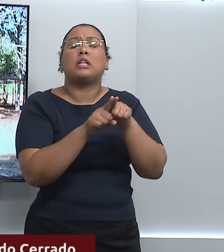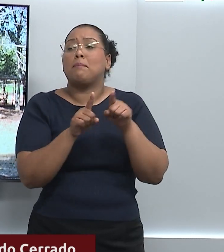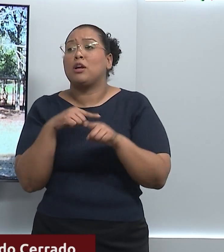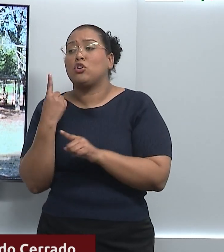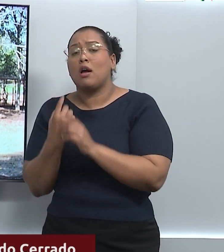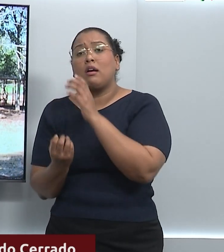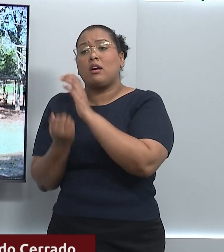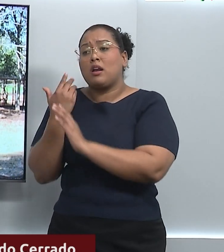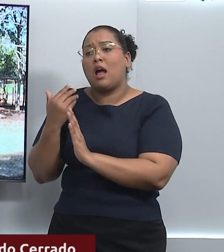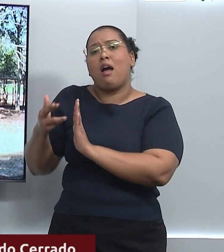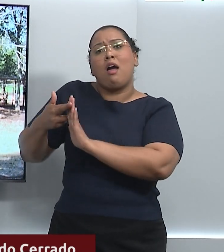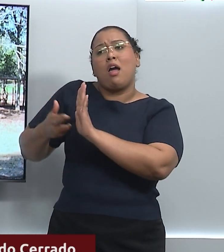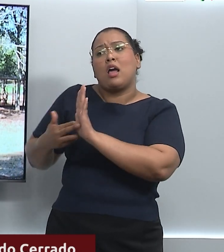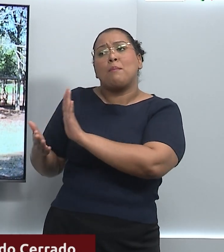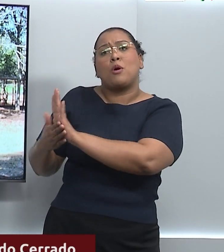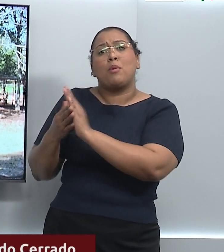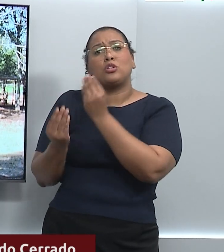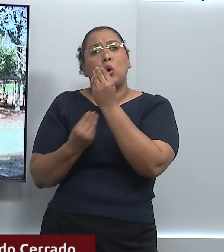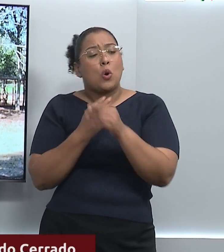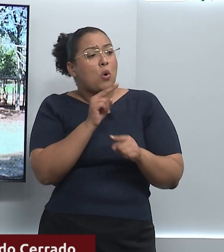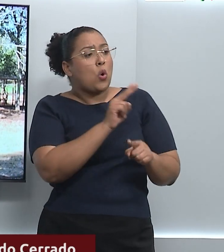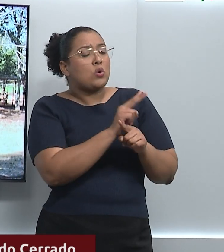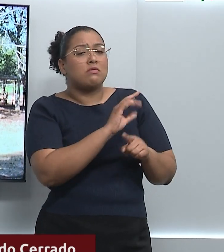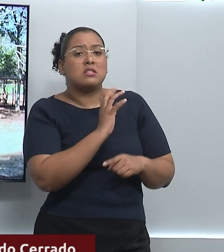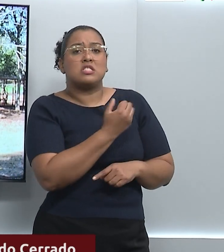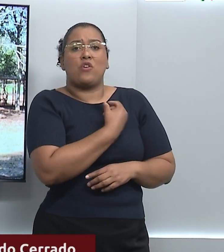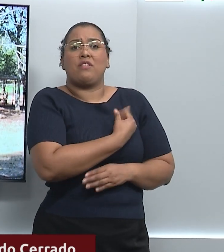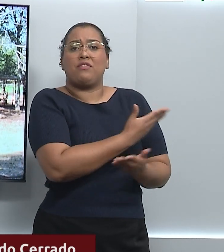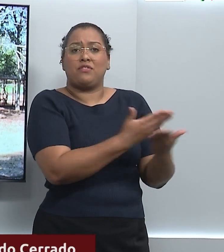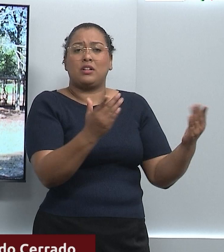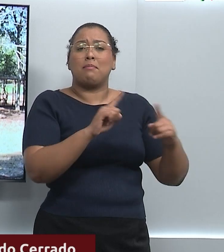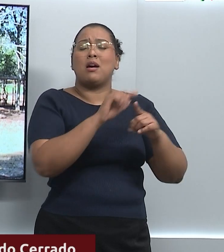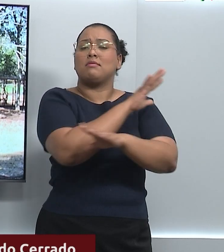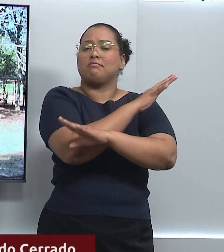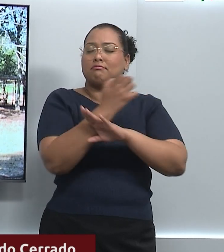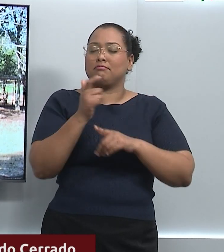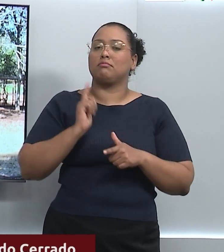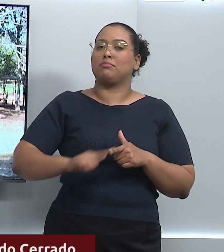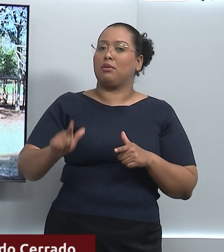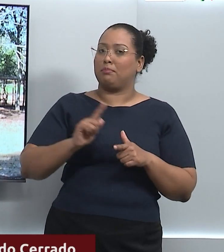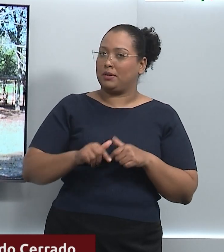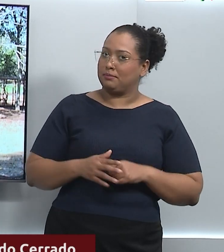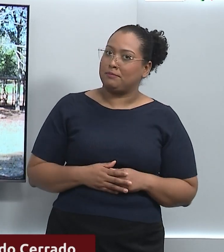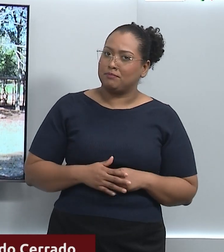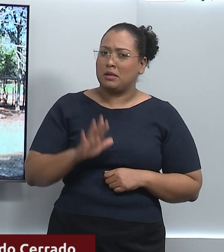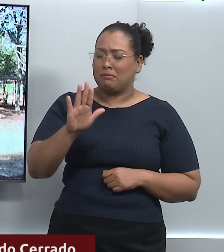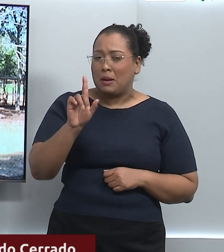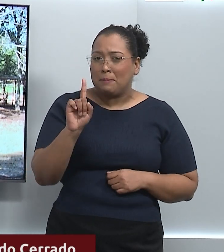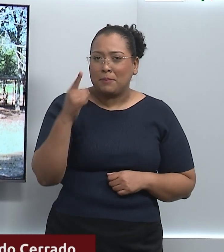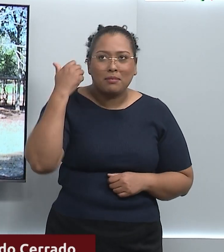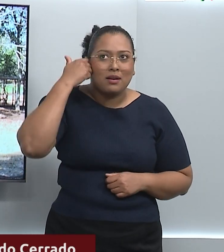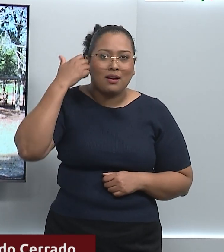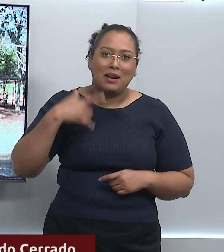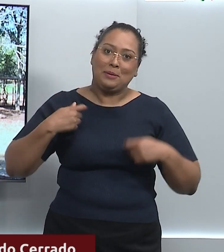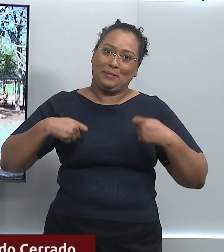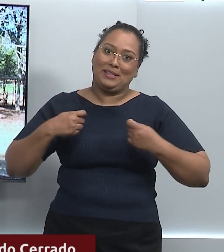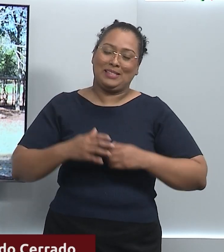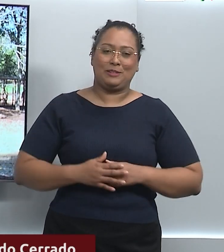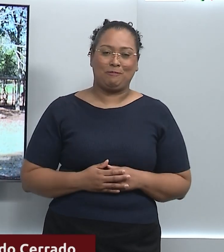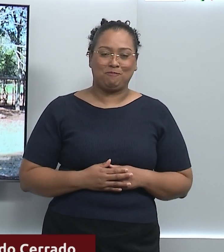conservação da fauna? Exatamente, mas olha, no Cerrado isso parece ser um problema. Antes de continuar, eu vou fazer a minha descrição.